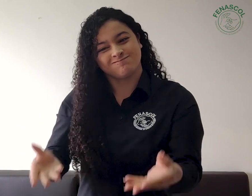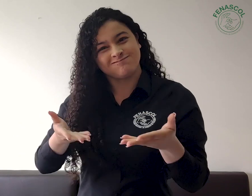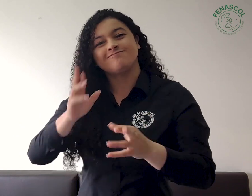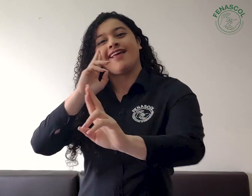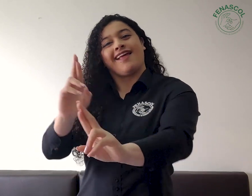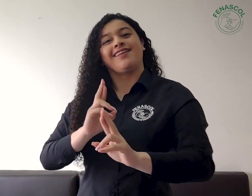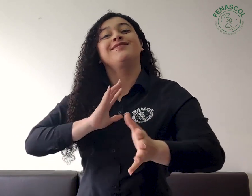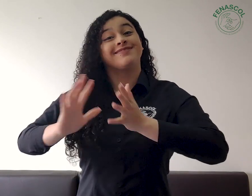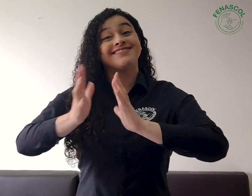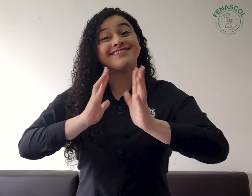lograr mayor accesibilidad